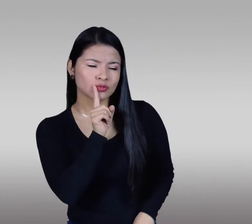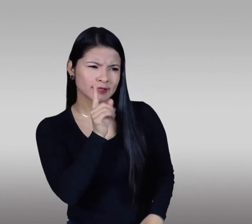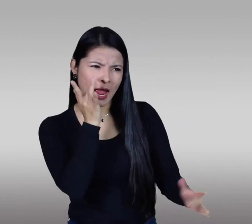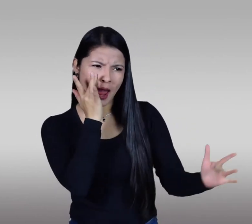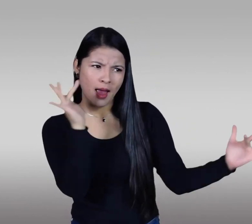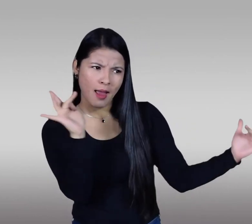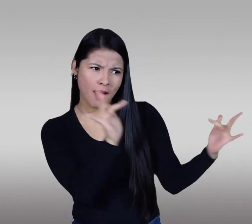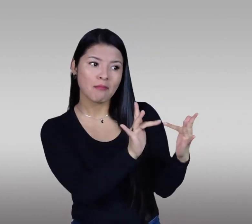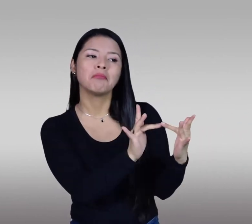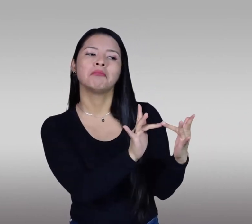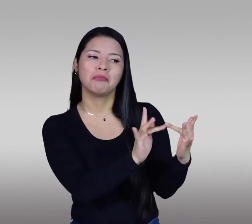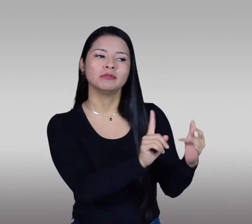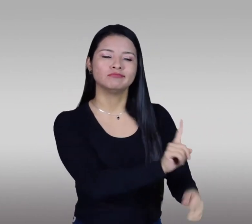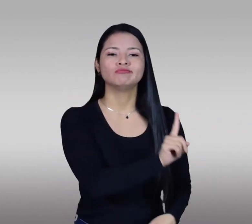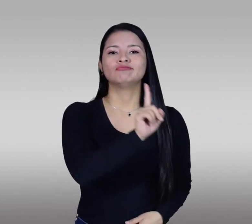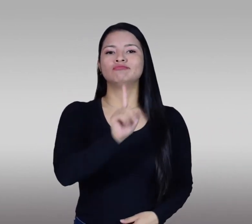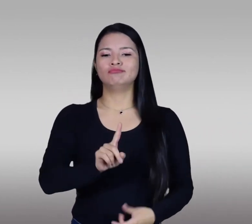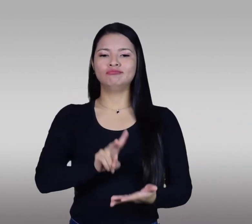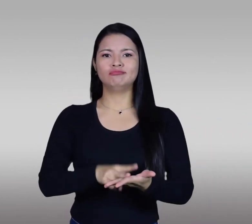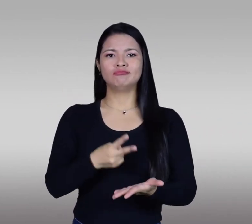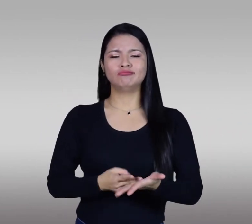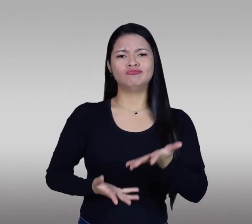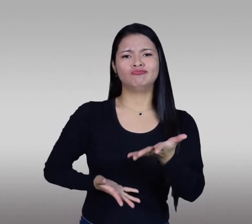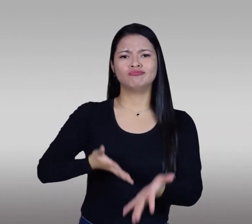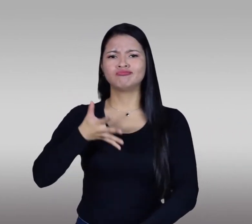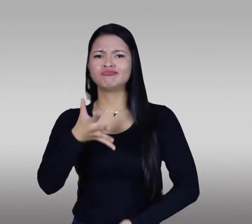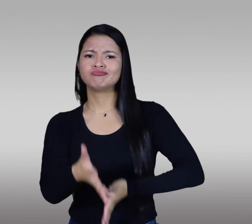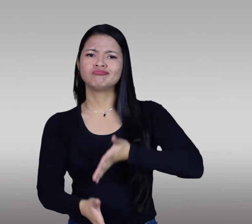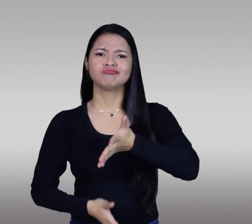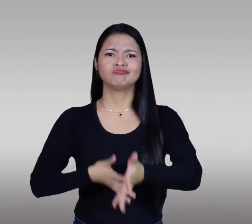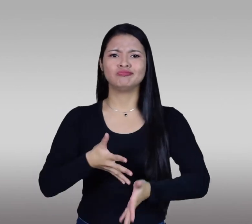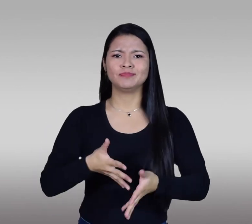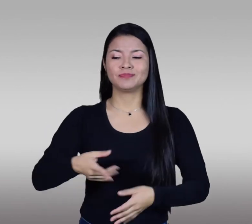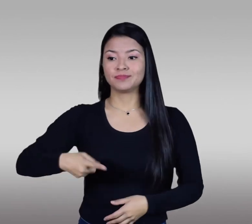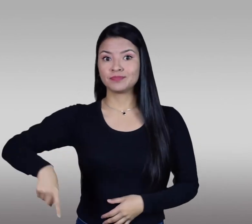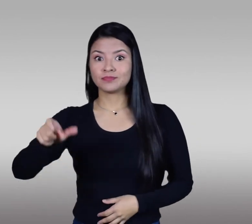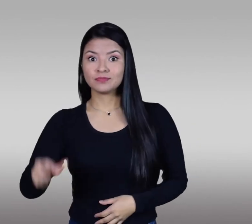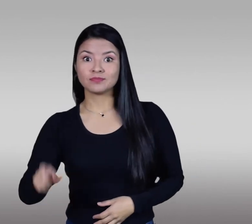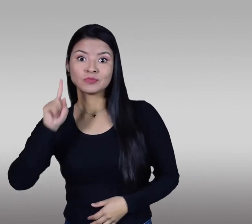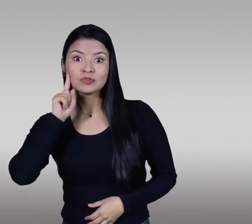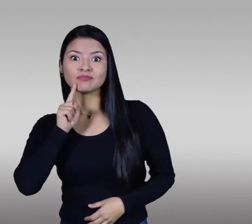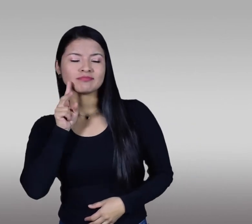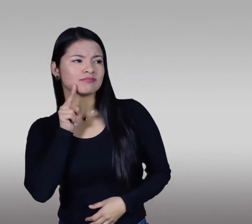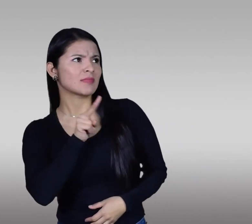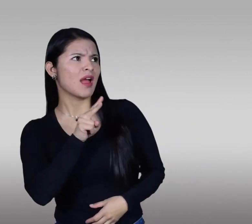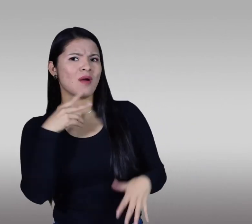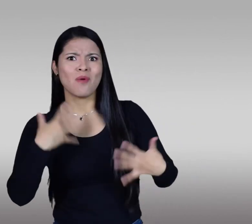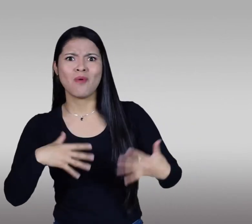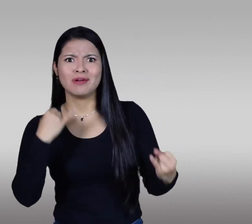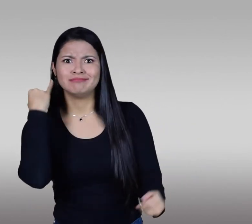intérpretes sordos con perfiles idóneos. De esta manera la comunidad sorda se sentirá identificada y satisfecha con la información.